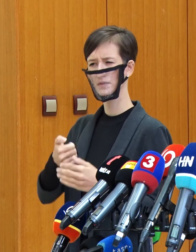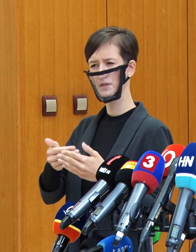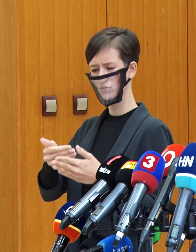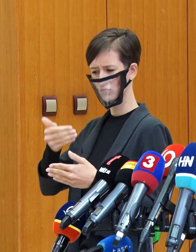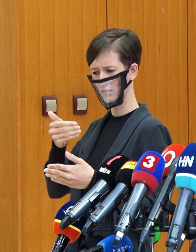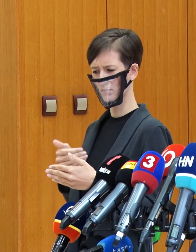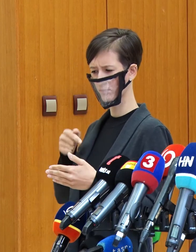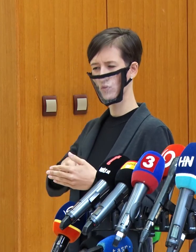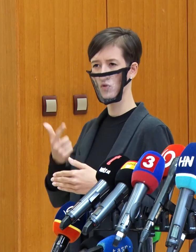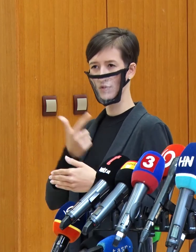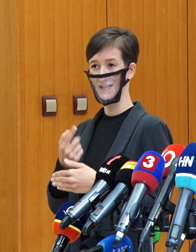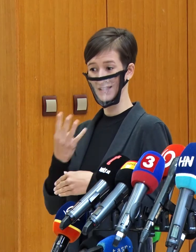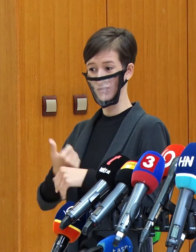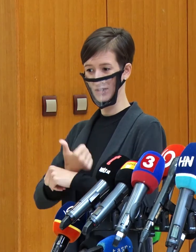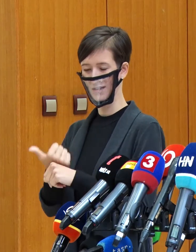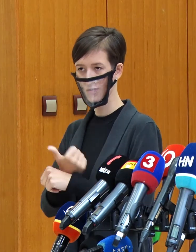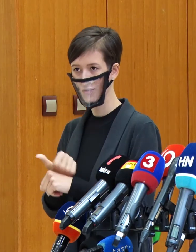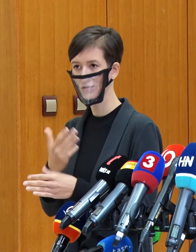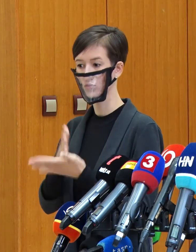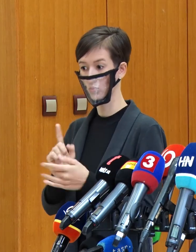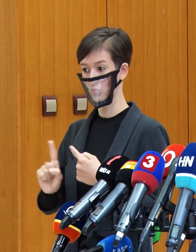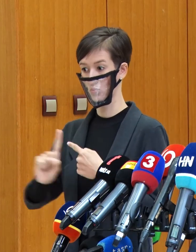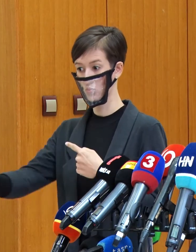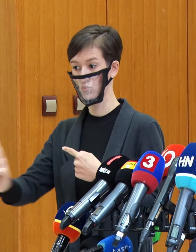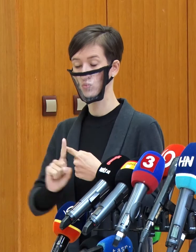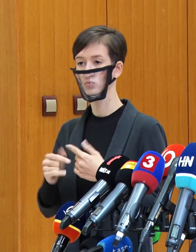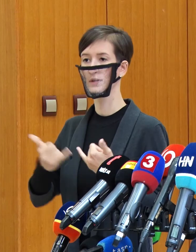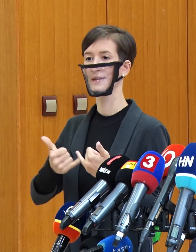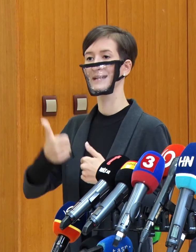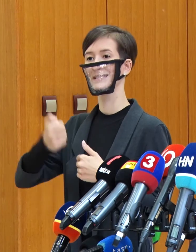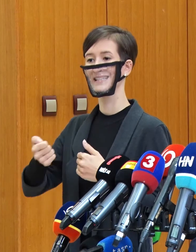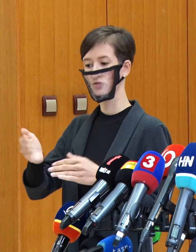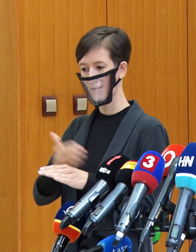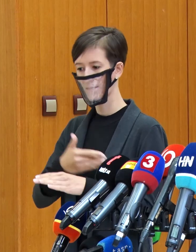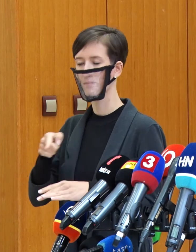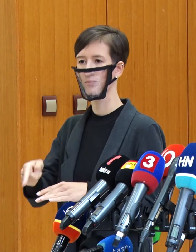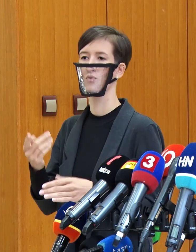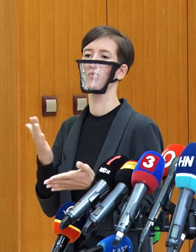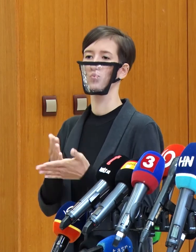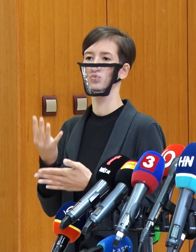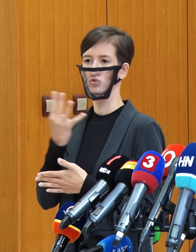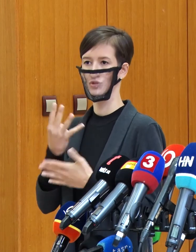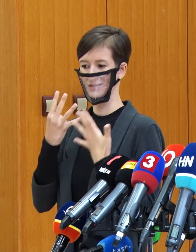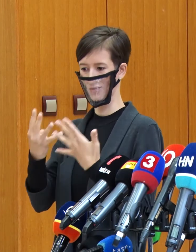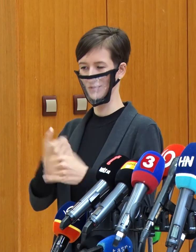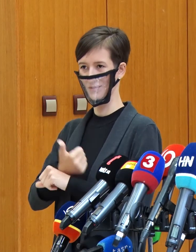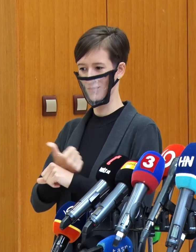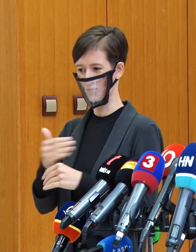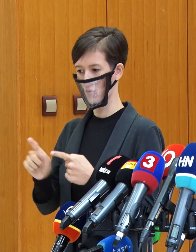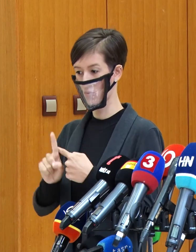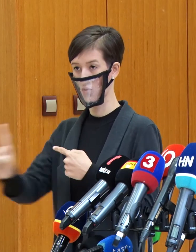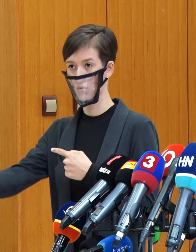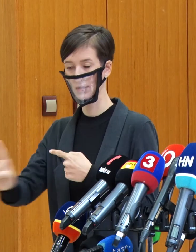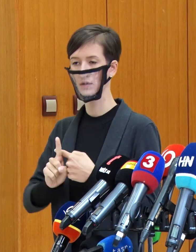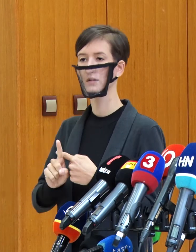umožnili 24 hodín. Vidíte, že po týždni reagujeme a už je to 48 hodín. Ale naozaj je ešte na mieste stále obozretnosť,